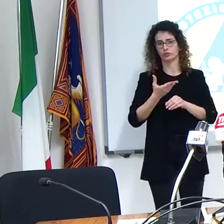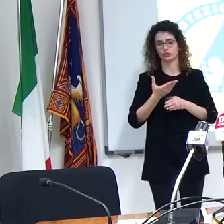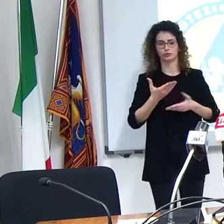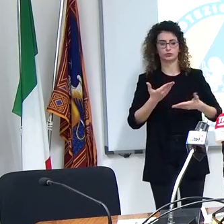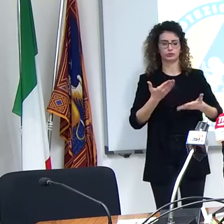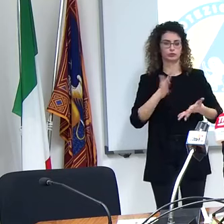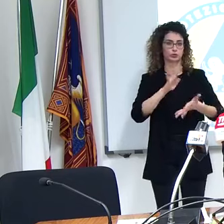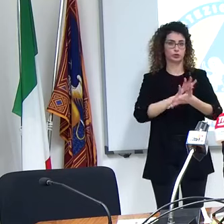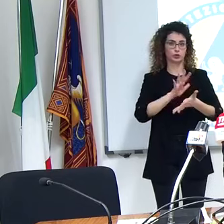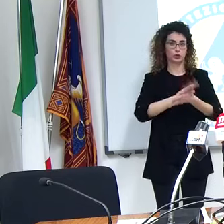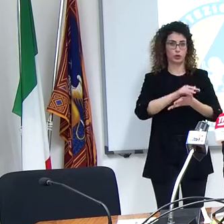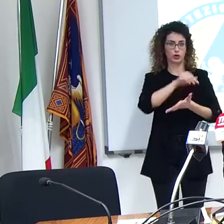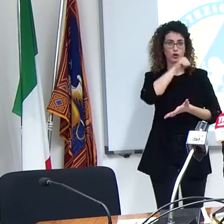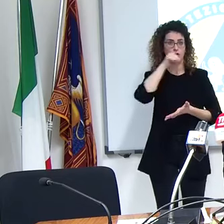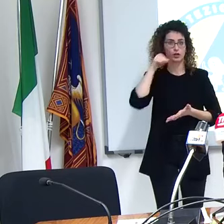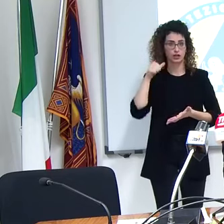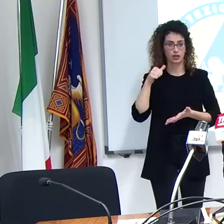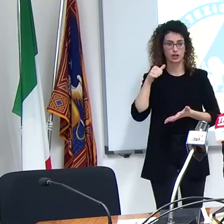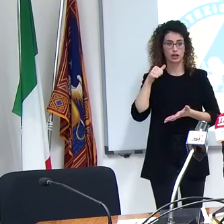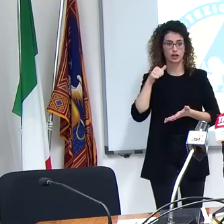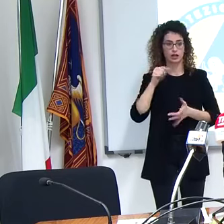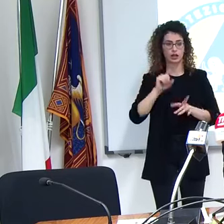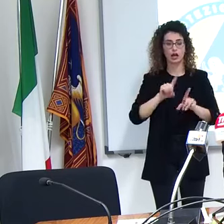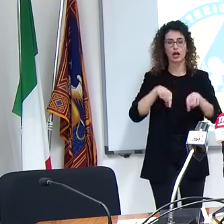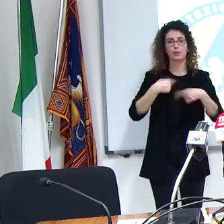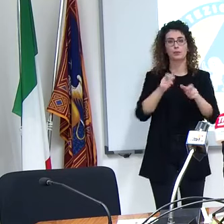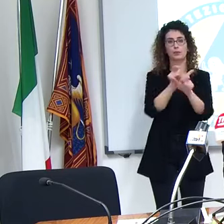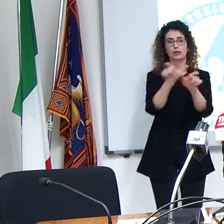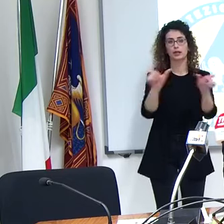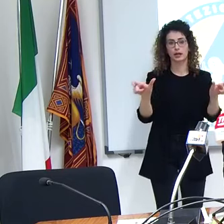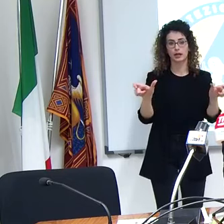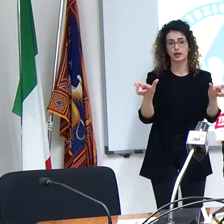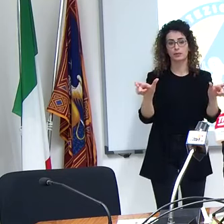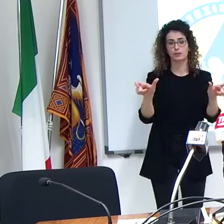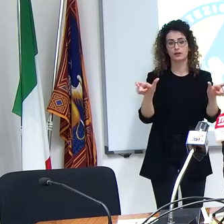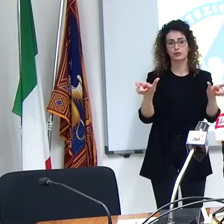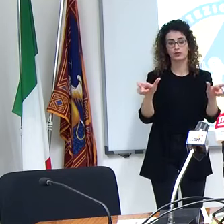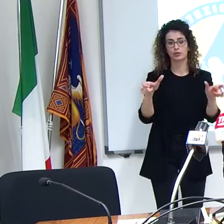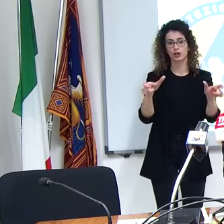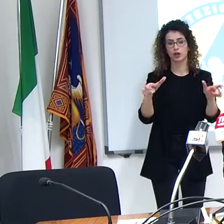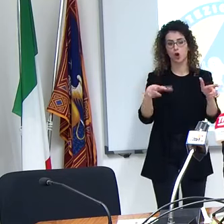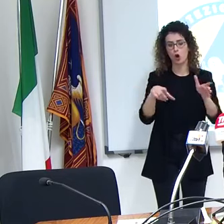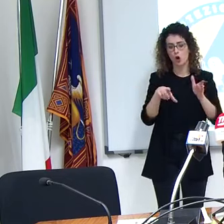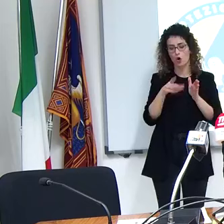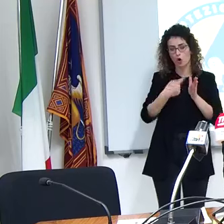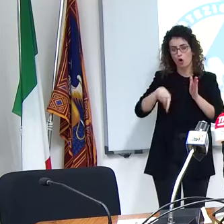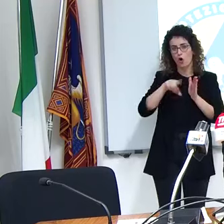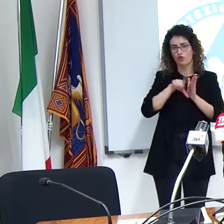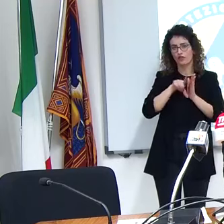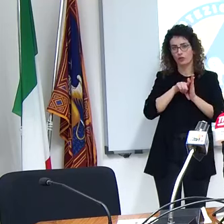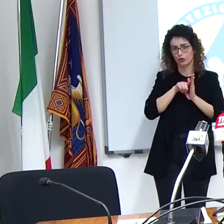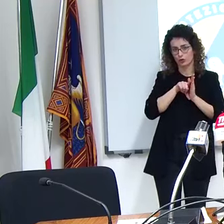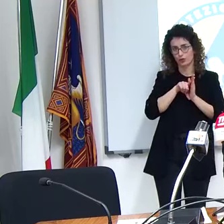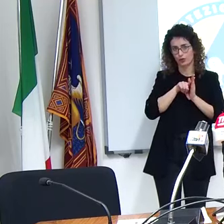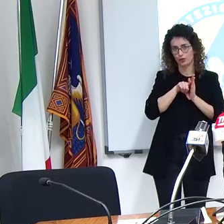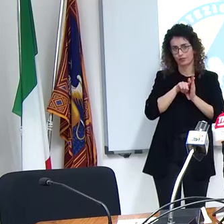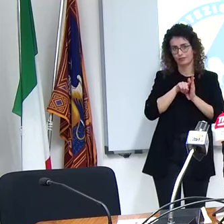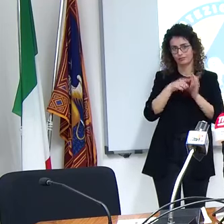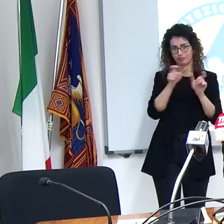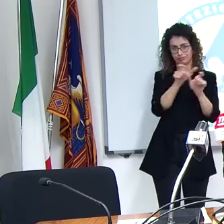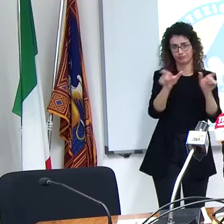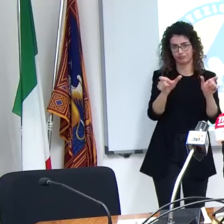specificazione dei soggetti che in base a quella convenzione devono essere presenti nel bar non potendo essere altri soggetti